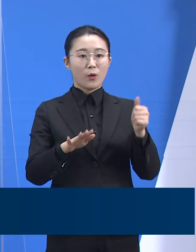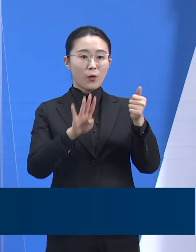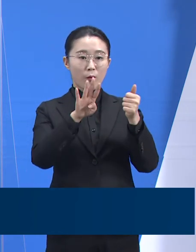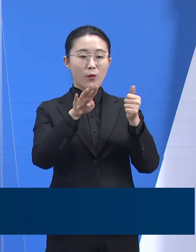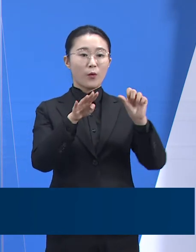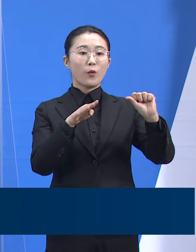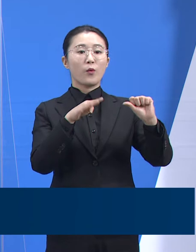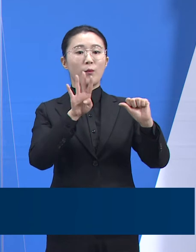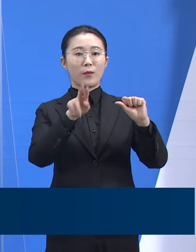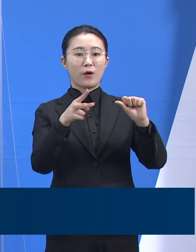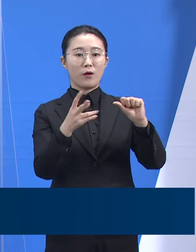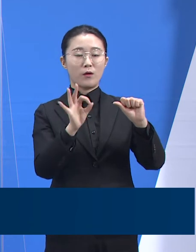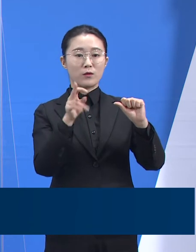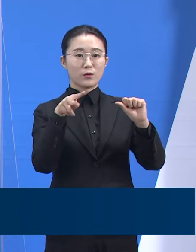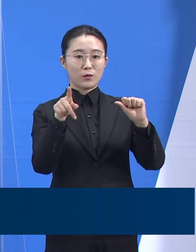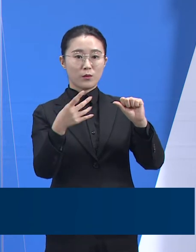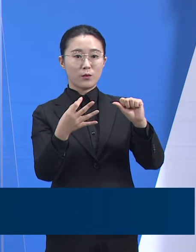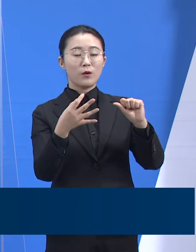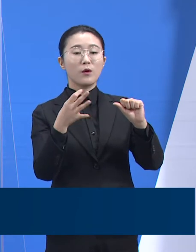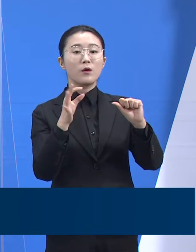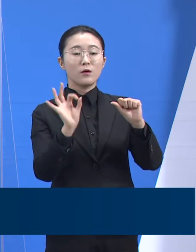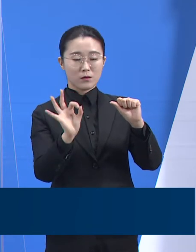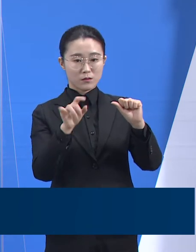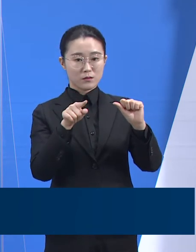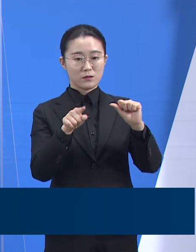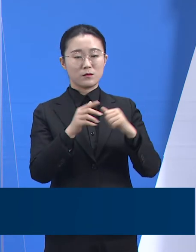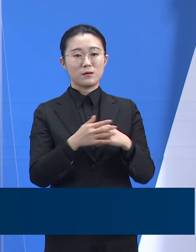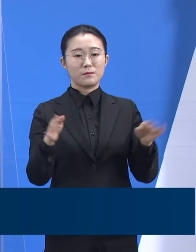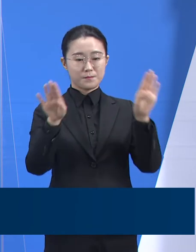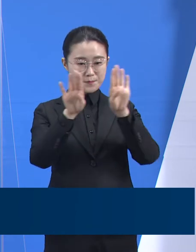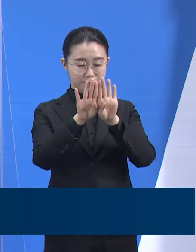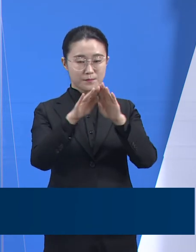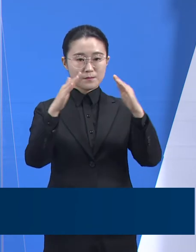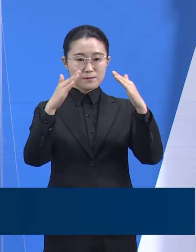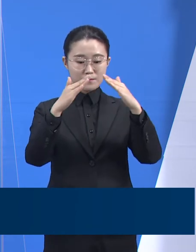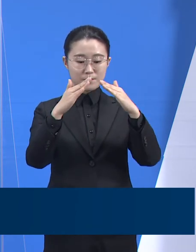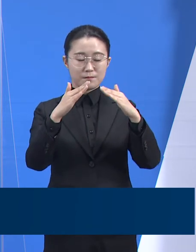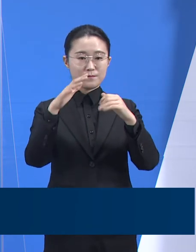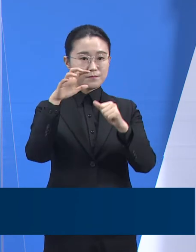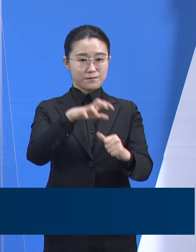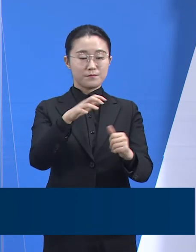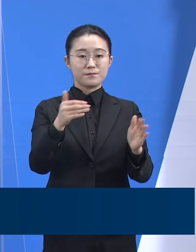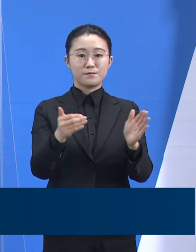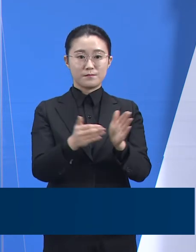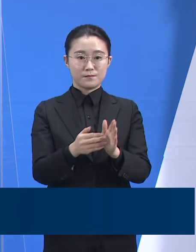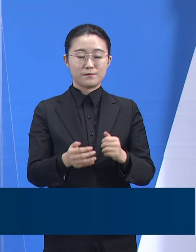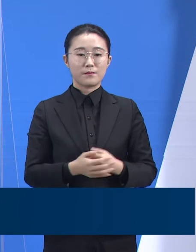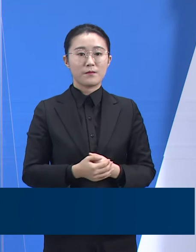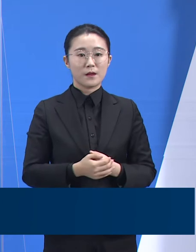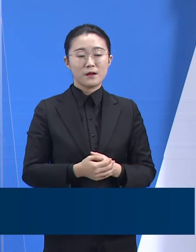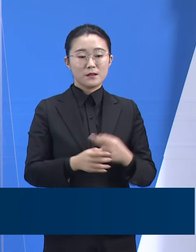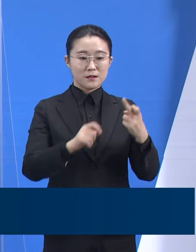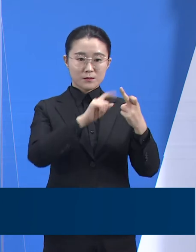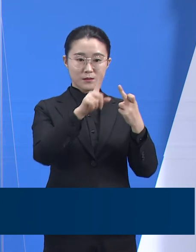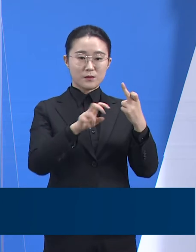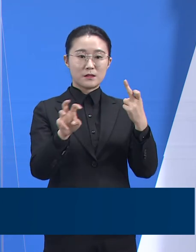코팅 격리 조치하였고 12월 30일 날 2차 검사를 실시할 계획입니다.